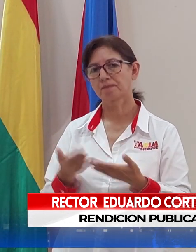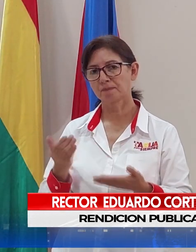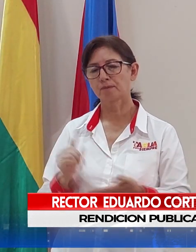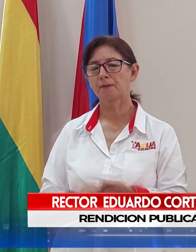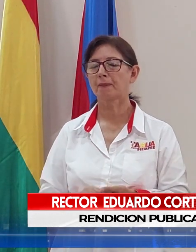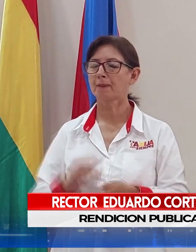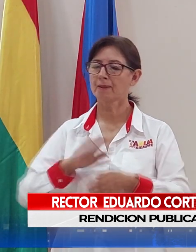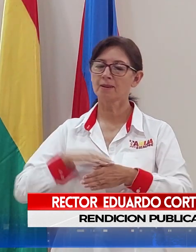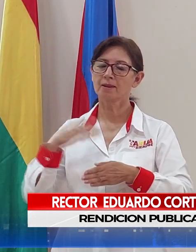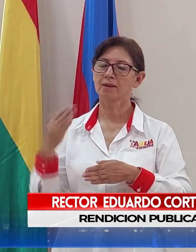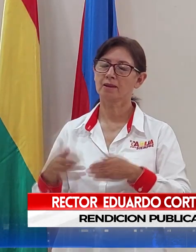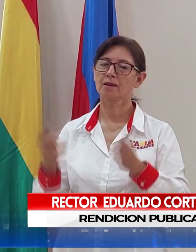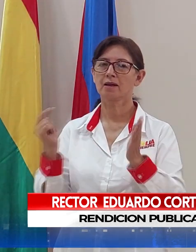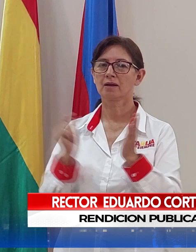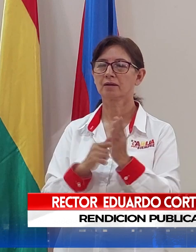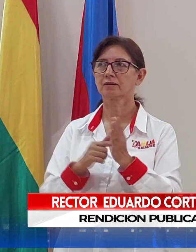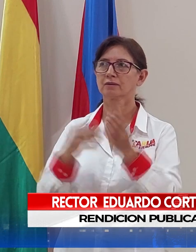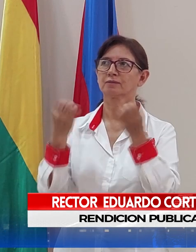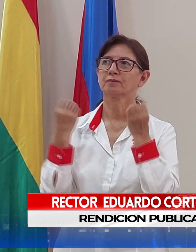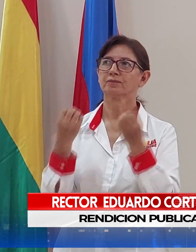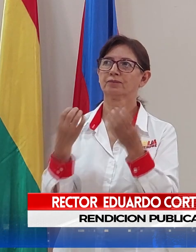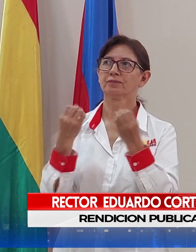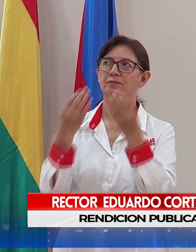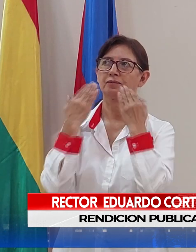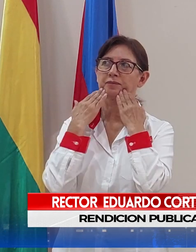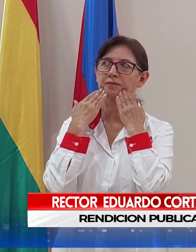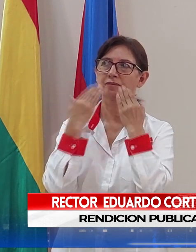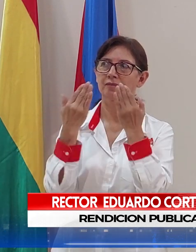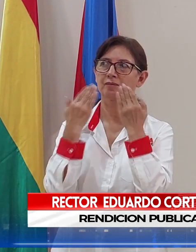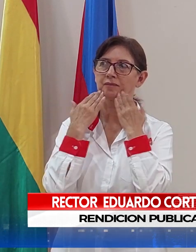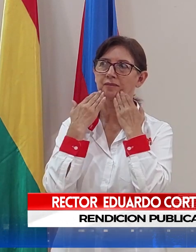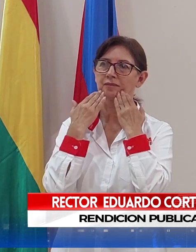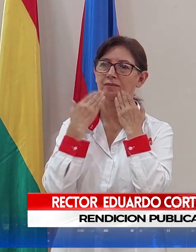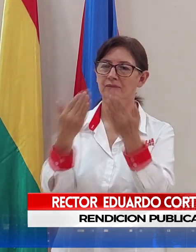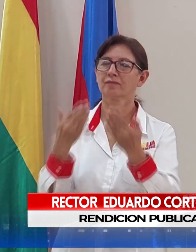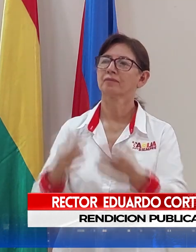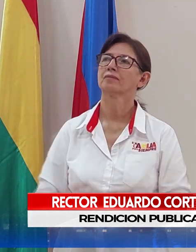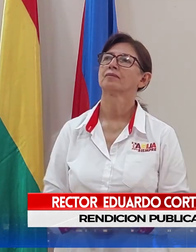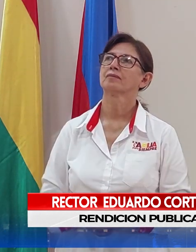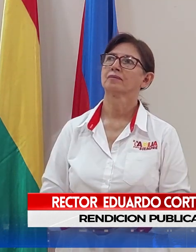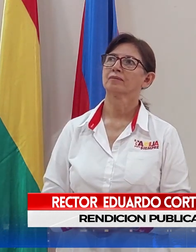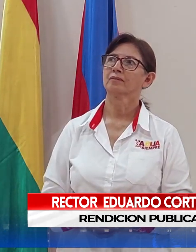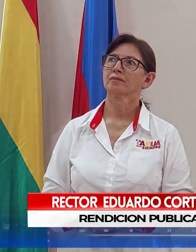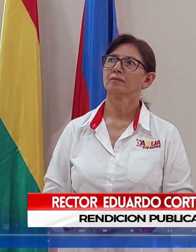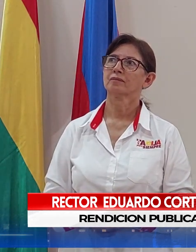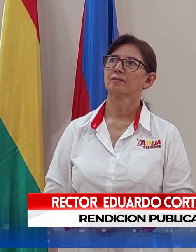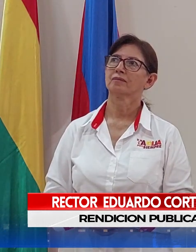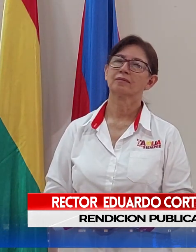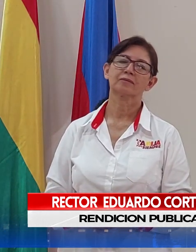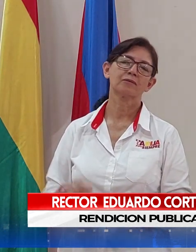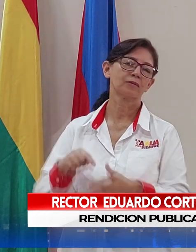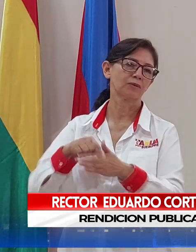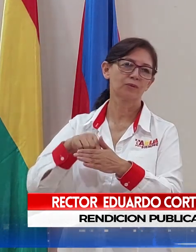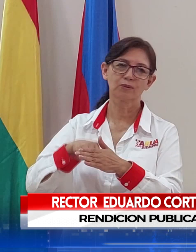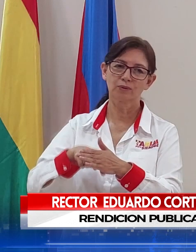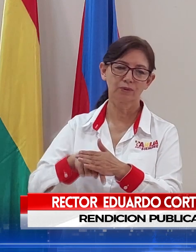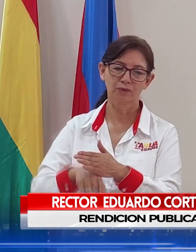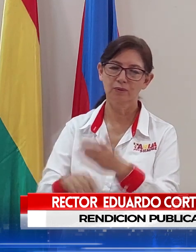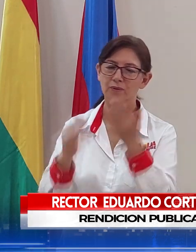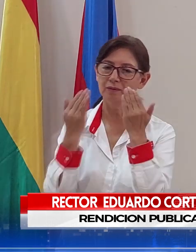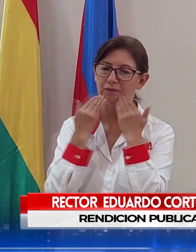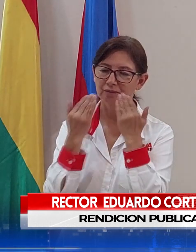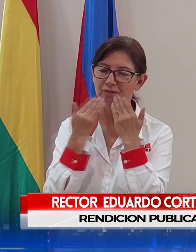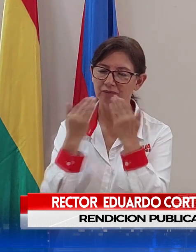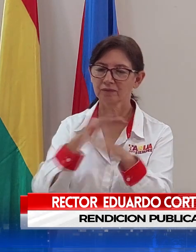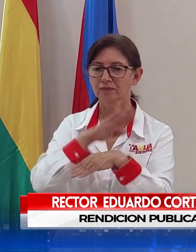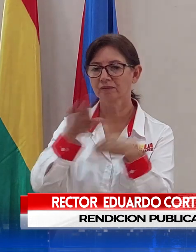eso, agradeciéndoles profundamente por todo el apoyo que